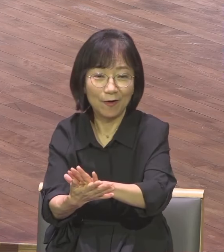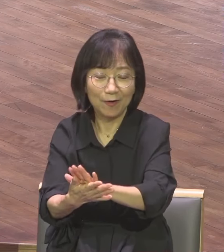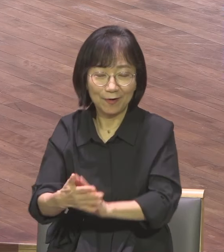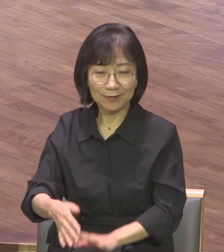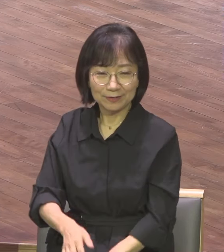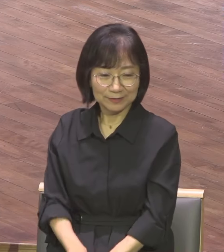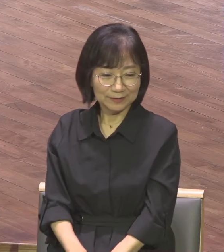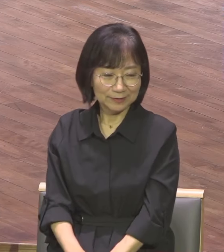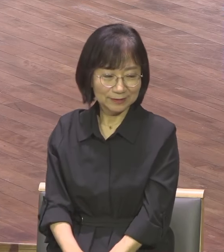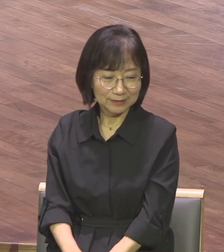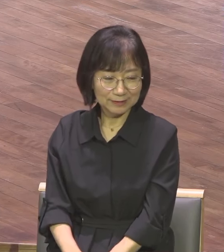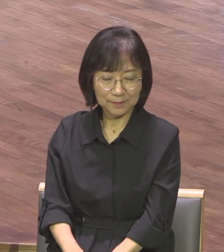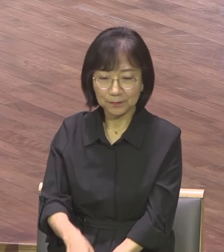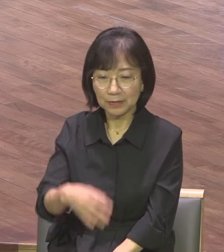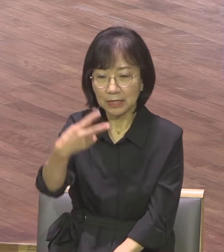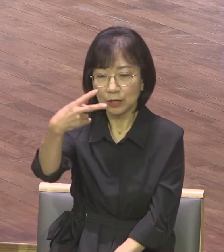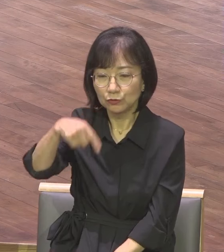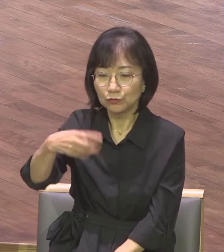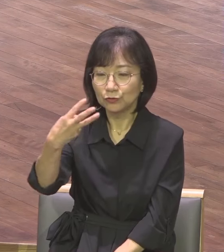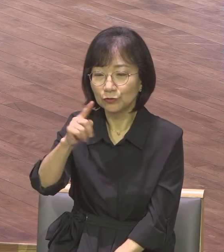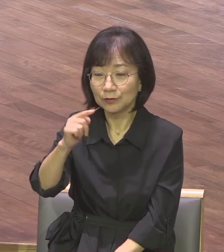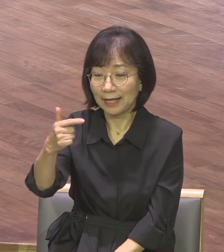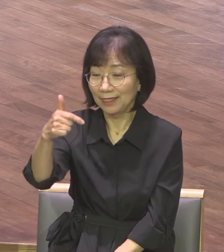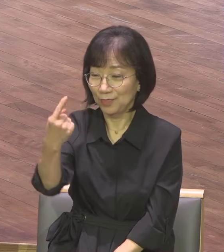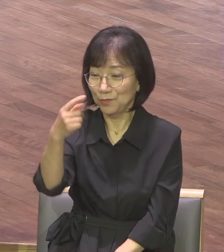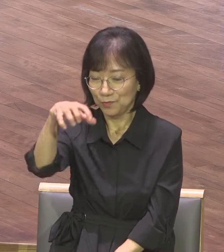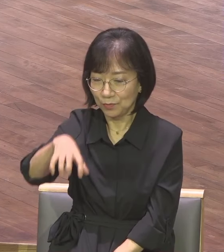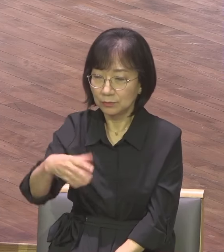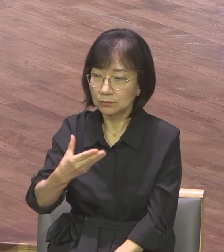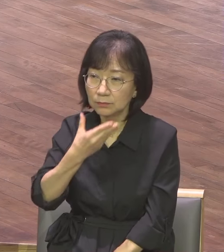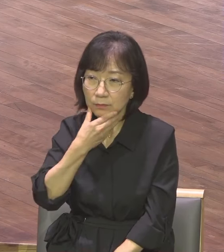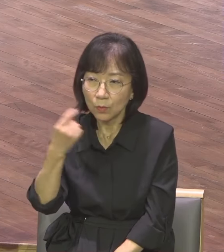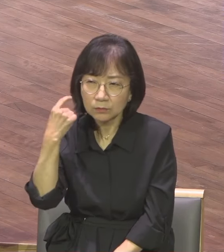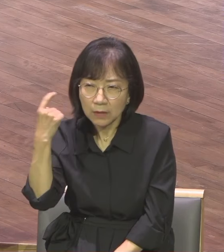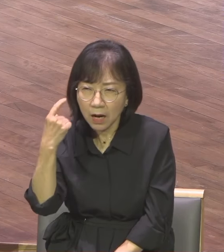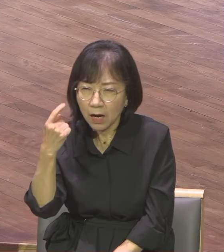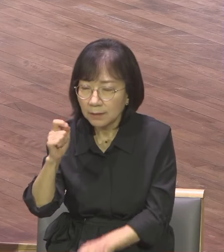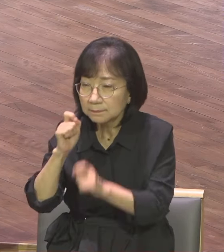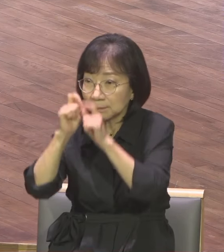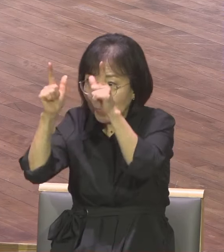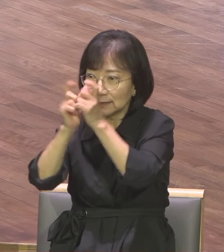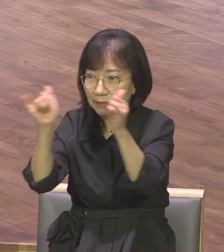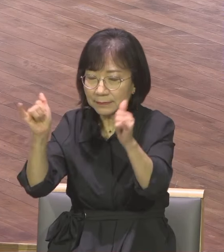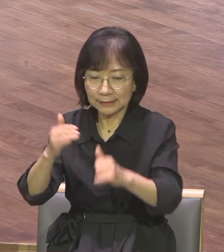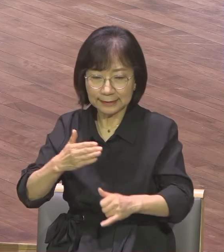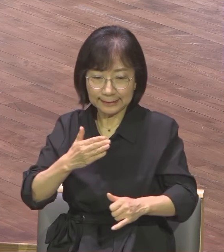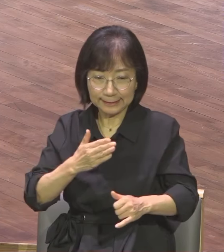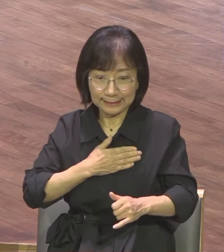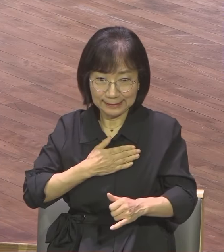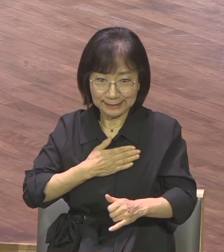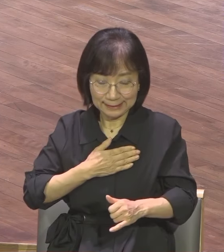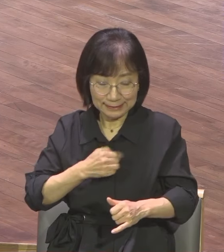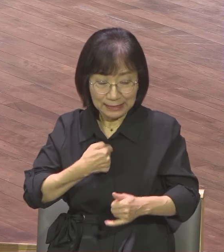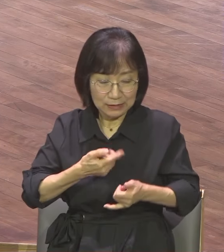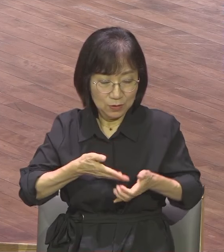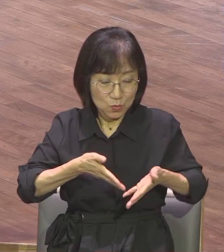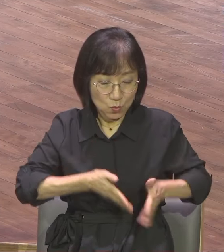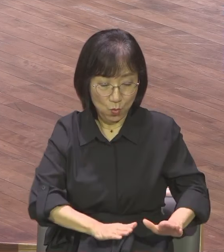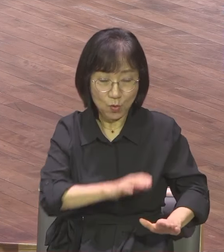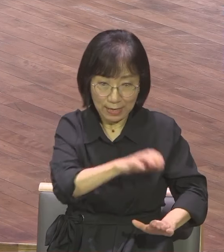복음받은 사람들이 자기의 고향으로 내려가서 교회를 세웠습니다 그것이